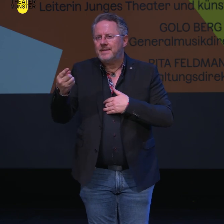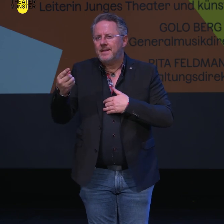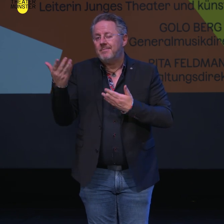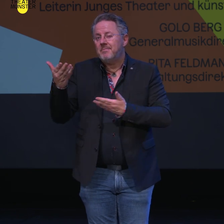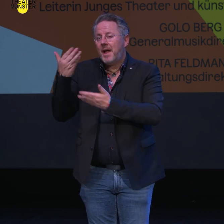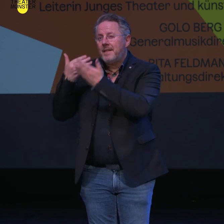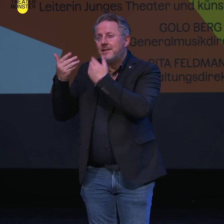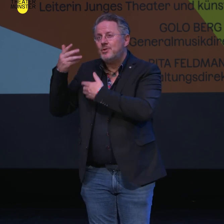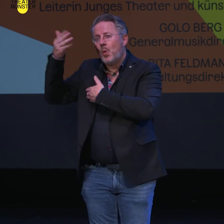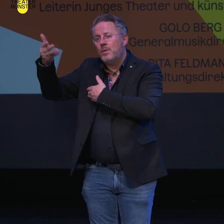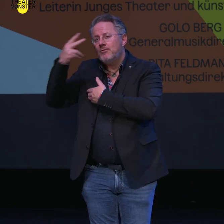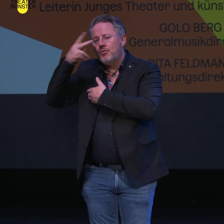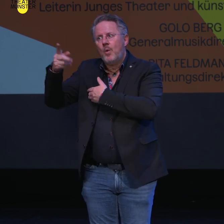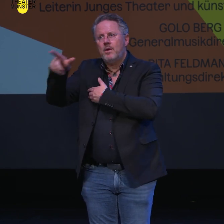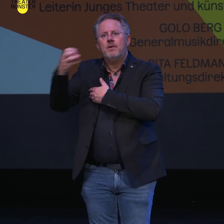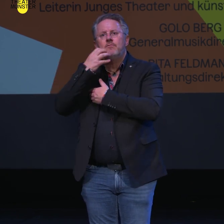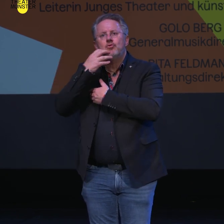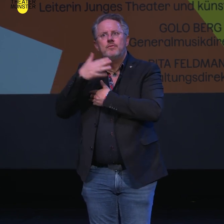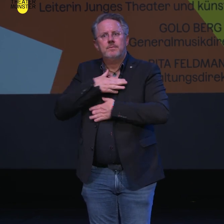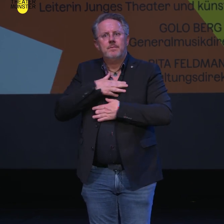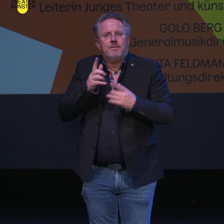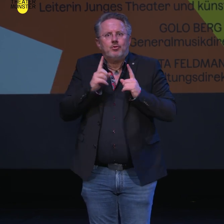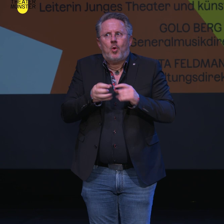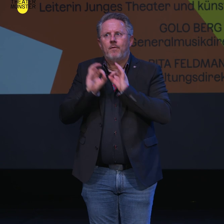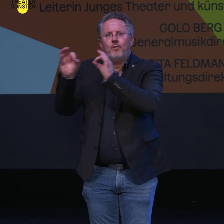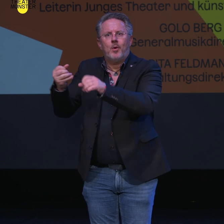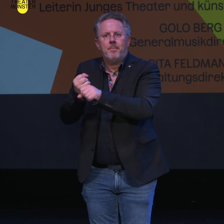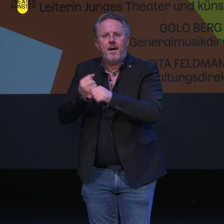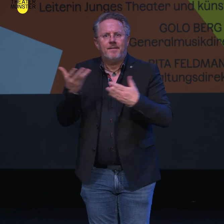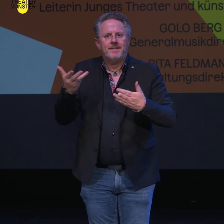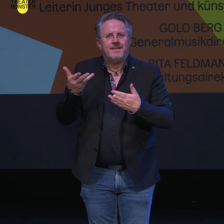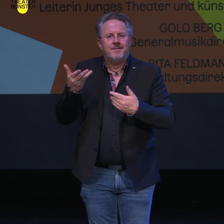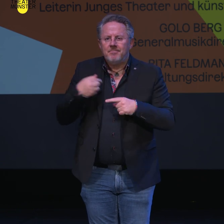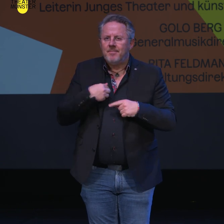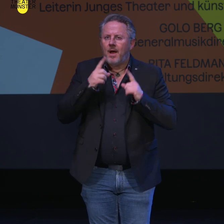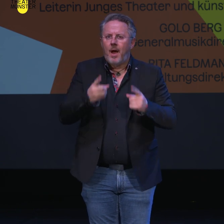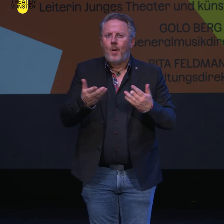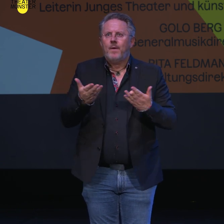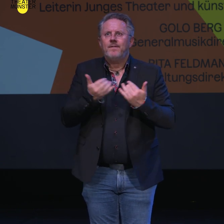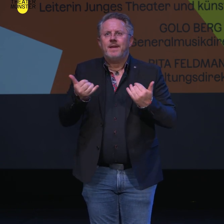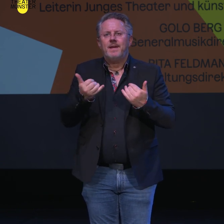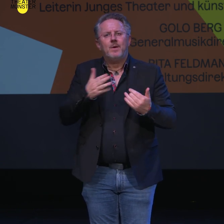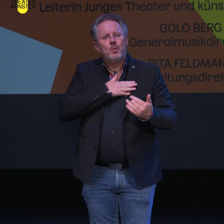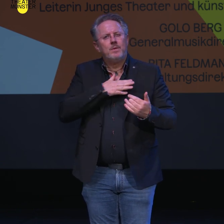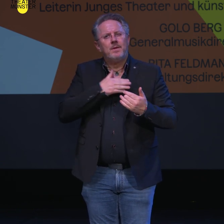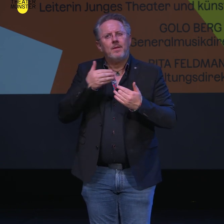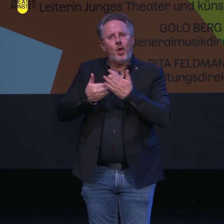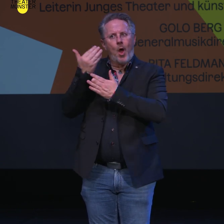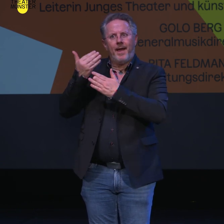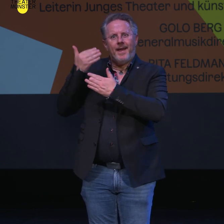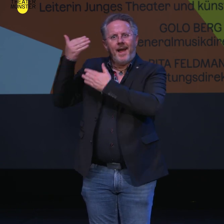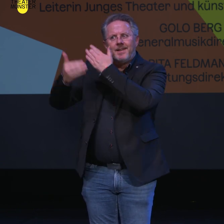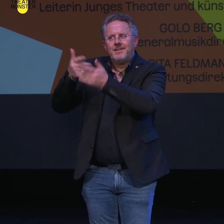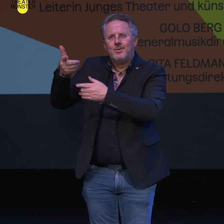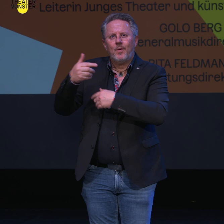was sich eine nächste Generation von uns wünscht und was wir ihr schuldig sind. Auch was man sich von uns als einer neuen Generation Theaterleitung